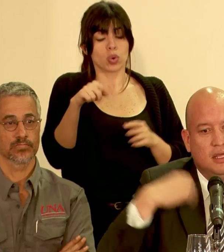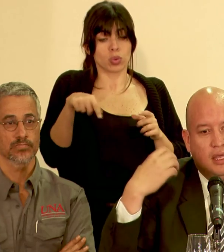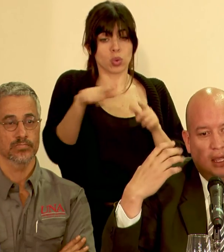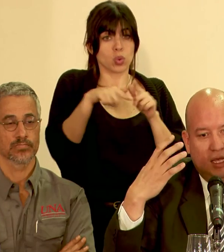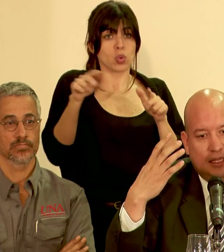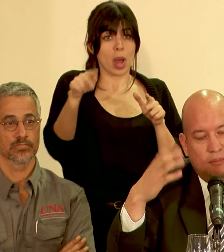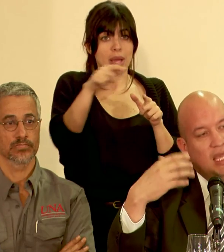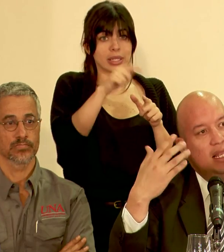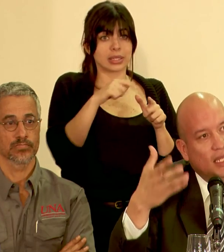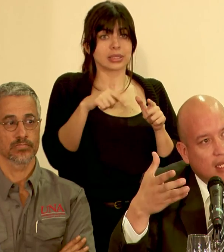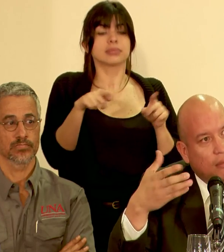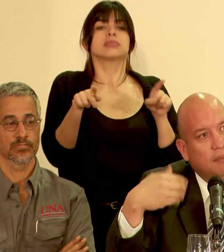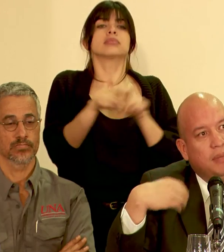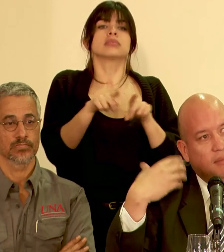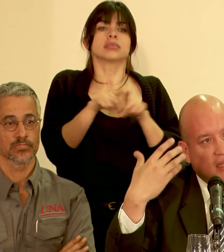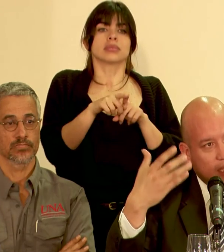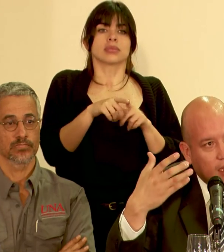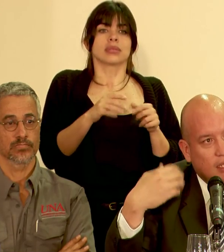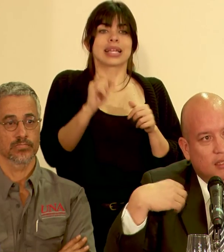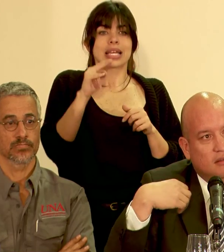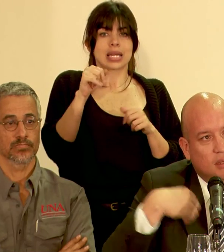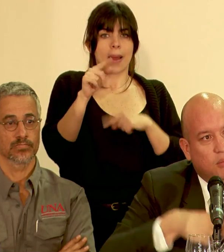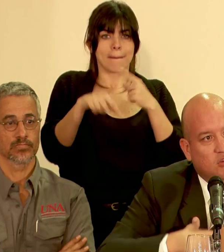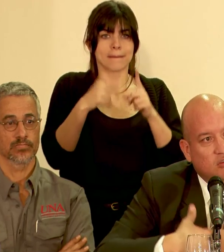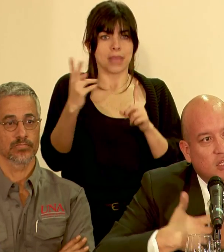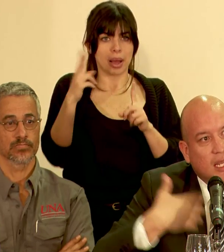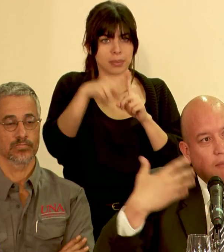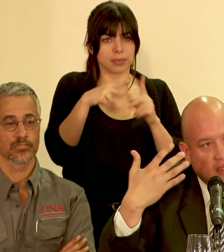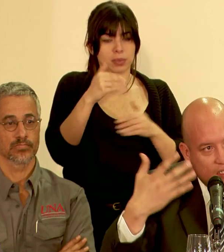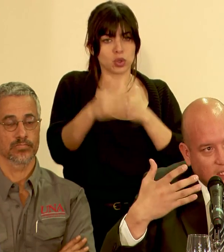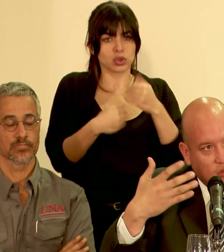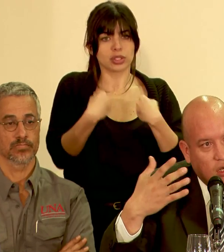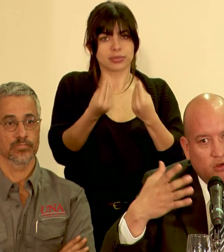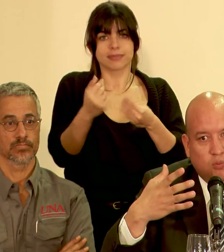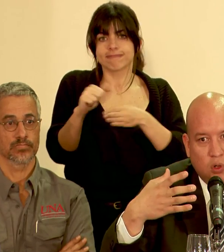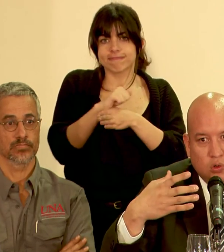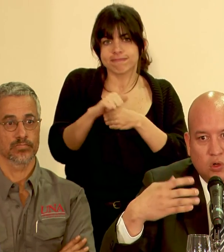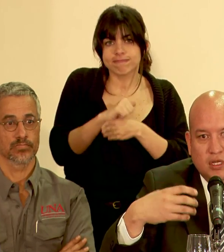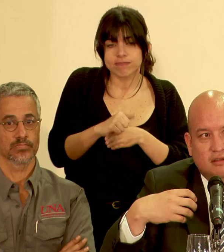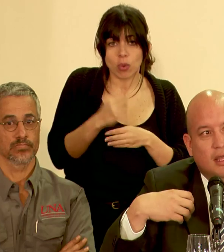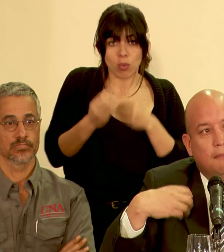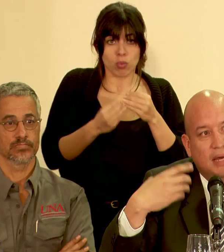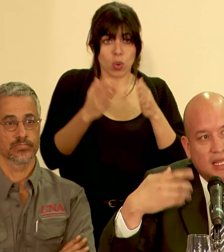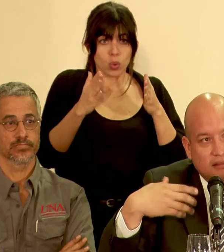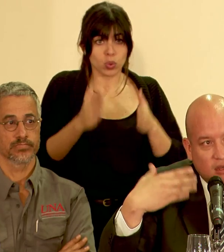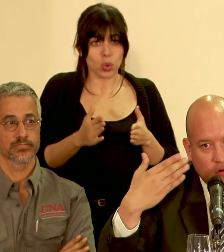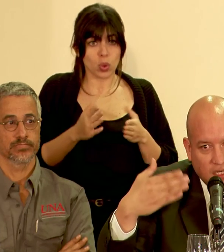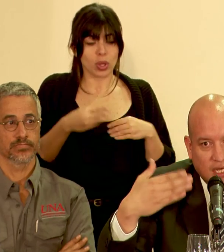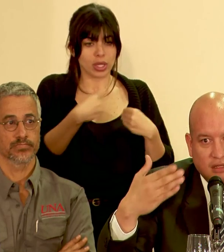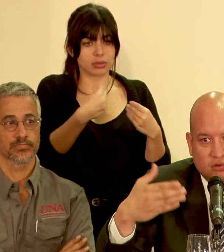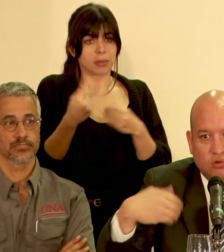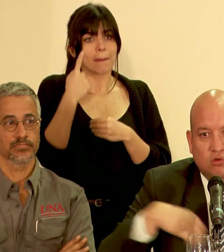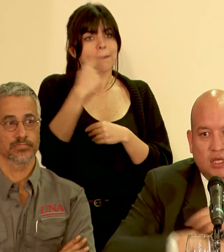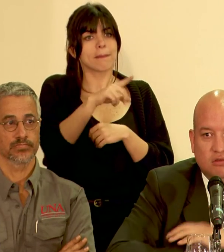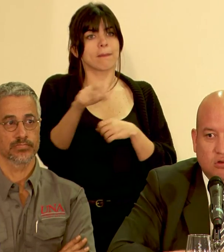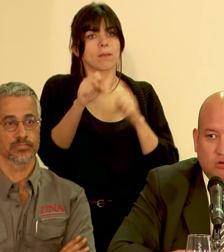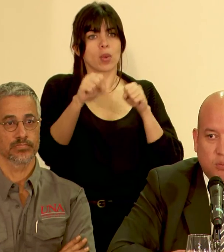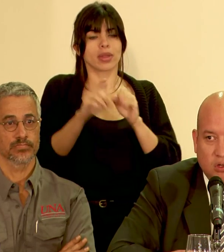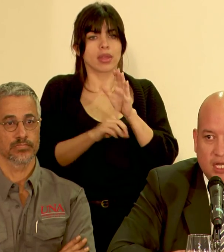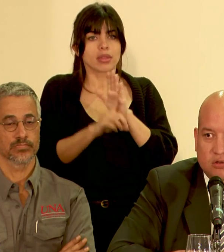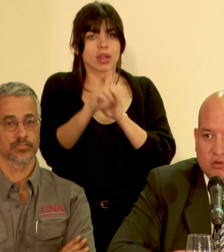zonas también el INA va a implementar procesos de capacitación a los productores para desarrollar estos